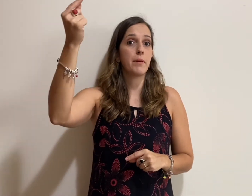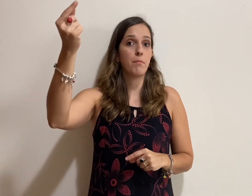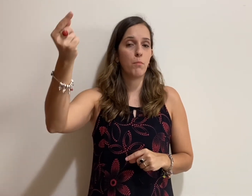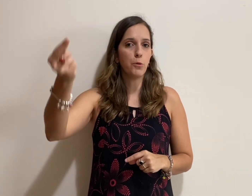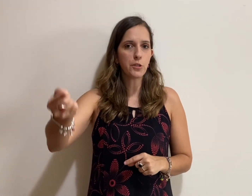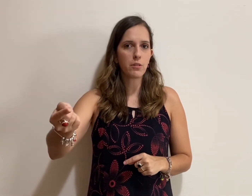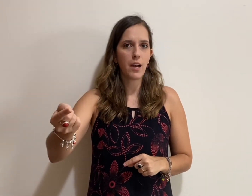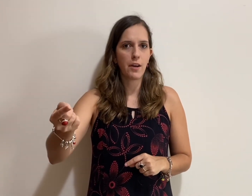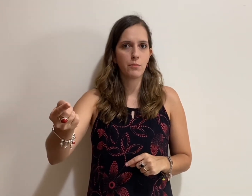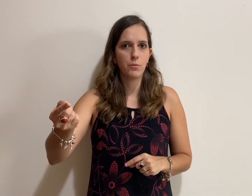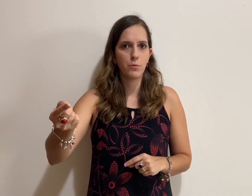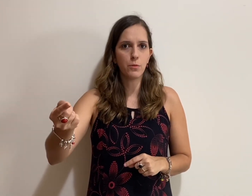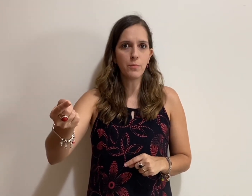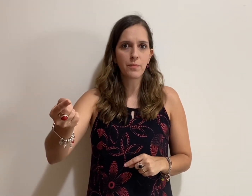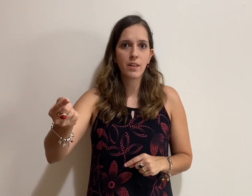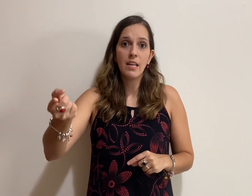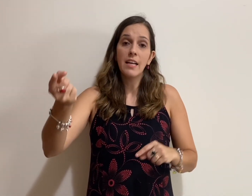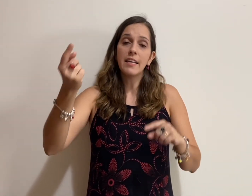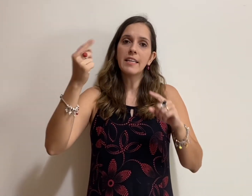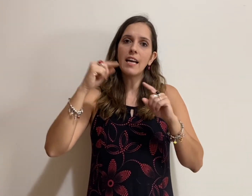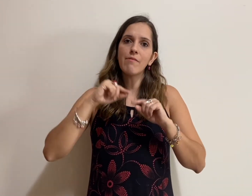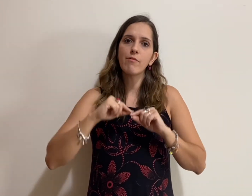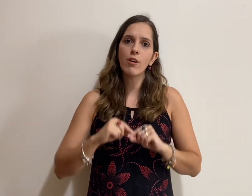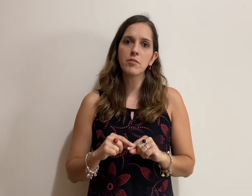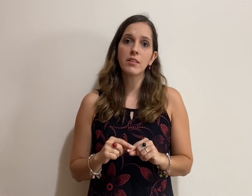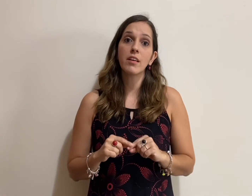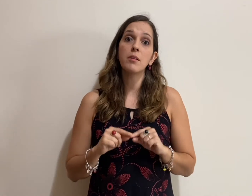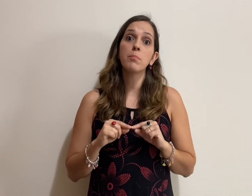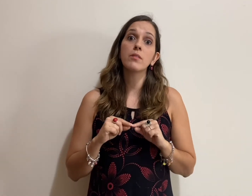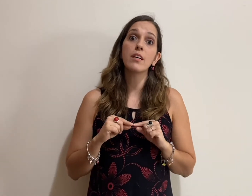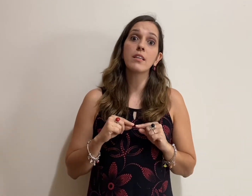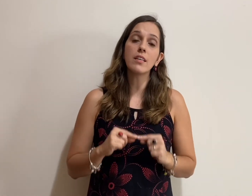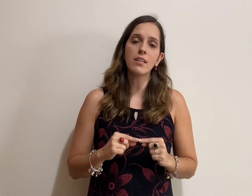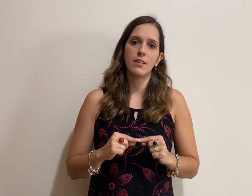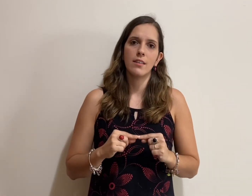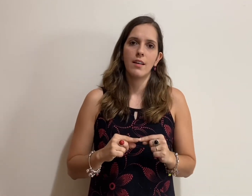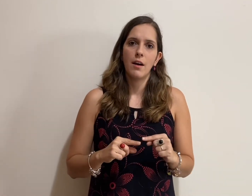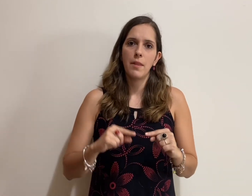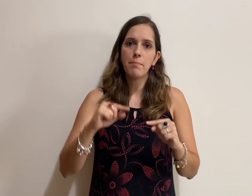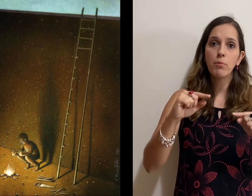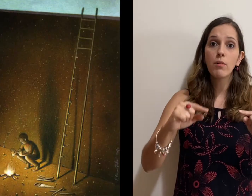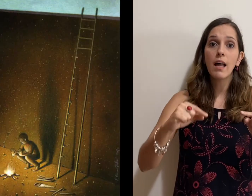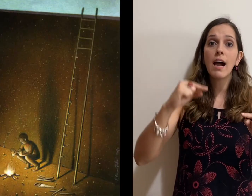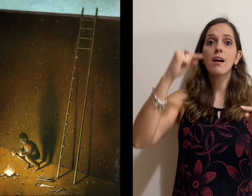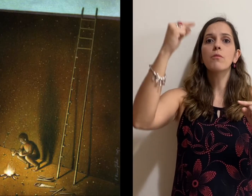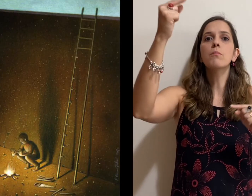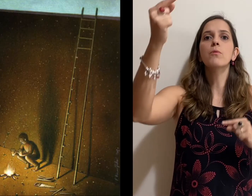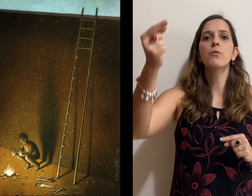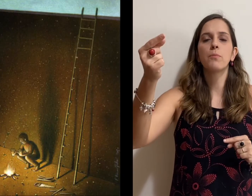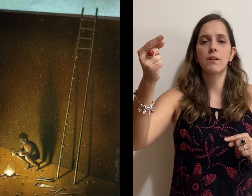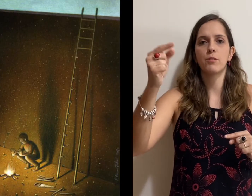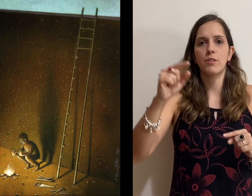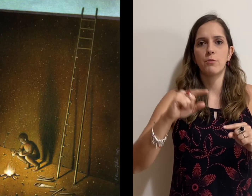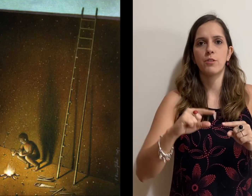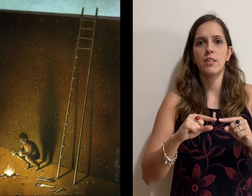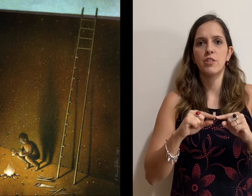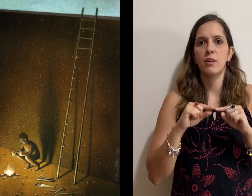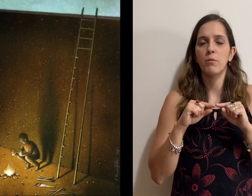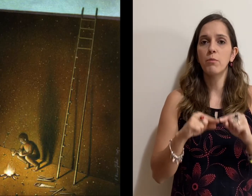muito claro o muro e reforça que ele poderia pular um muro para você. Ou seja, o